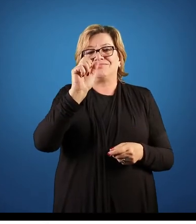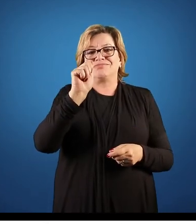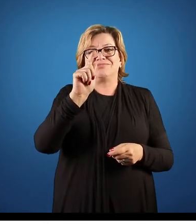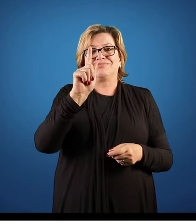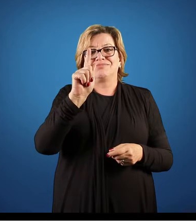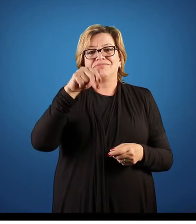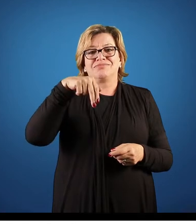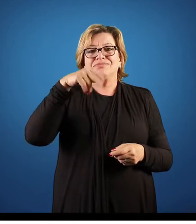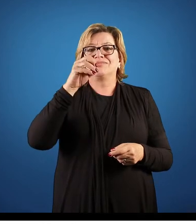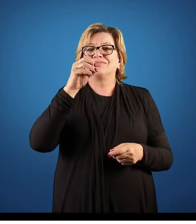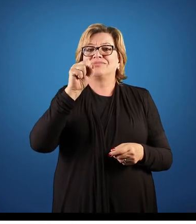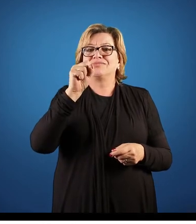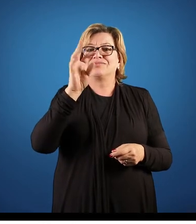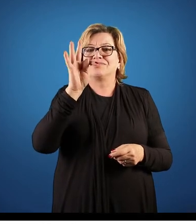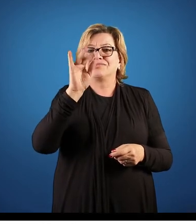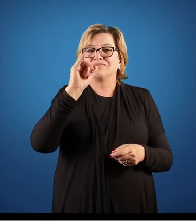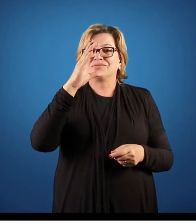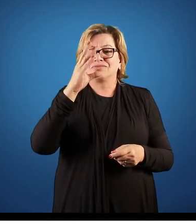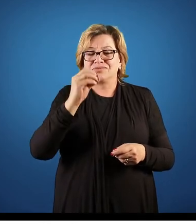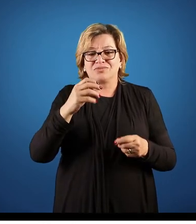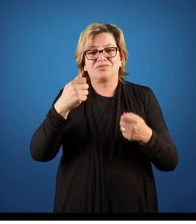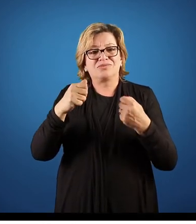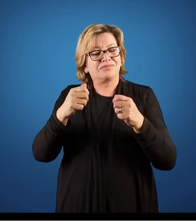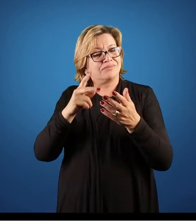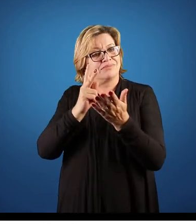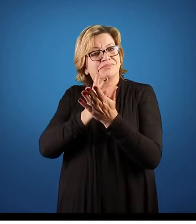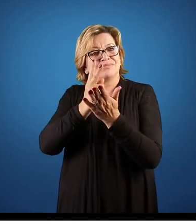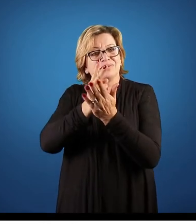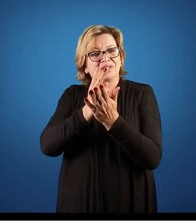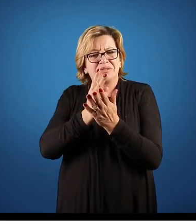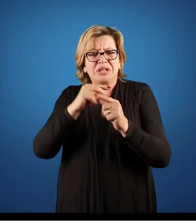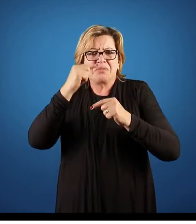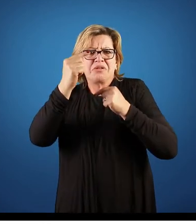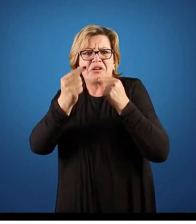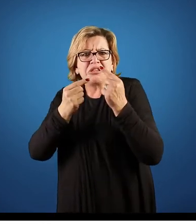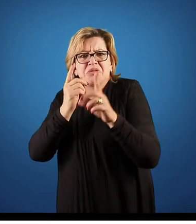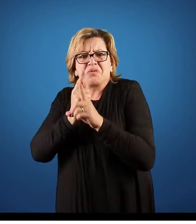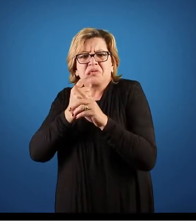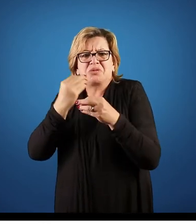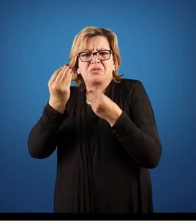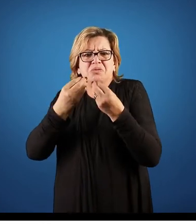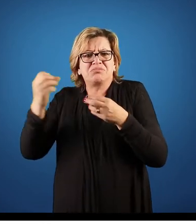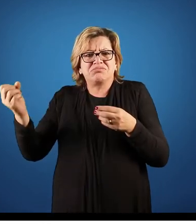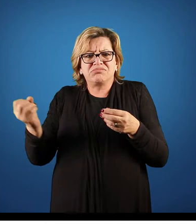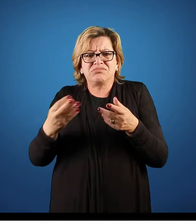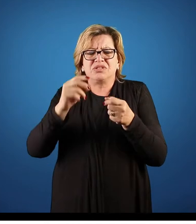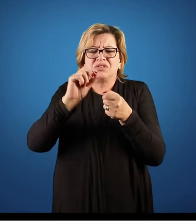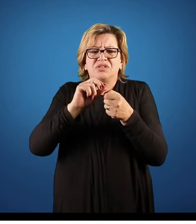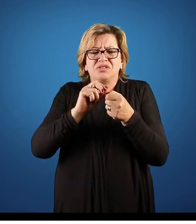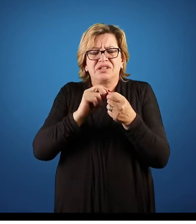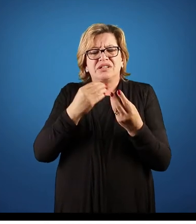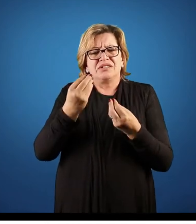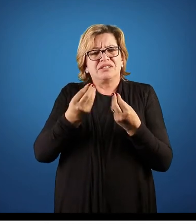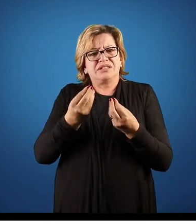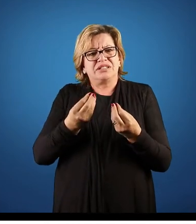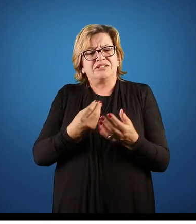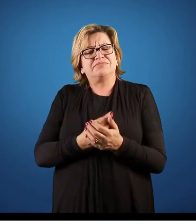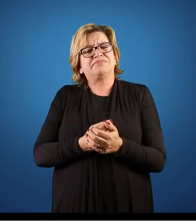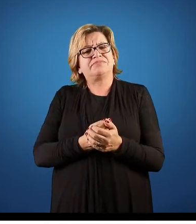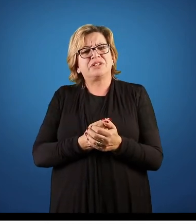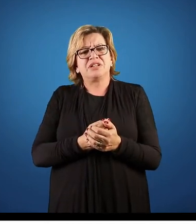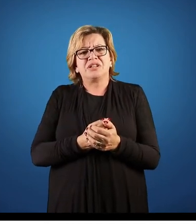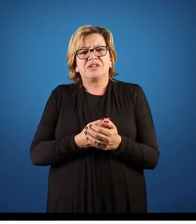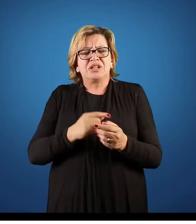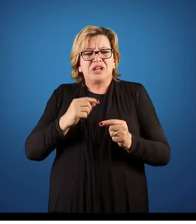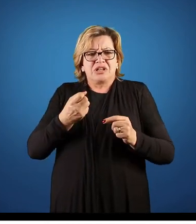reavaliando, porque a empresa da gente, nós vamos encontrando novas formas de fazer, novas formas de acontecer com relação aquilo que nós fazemos.